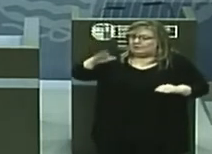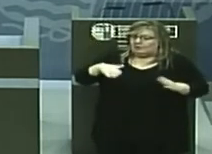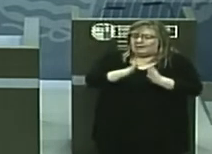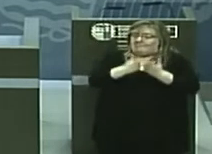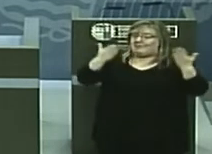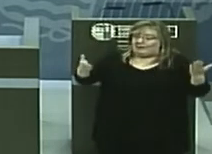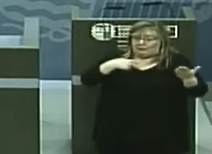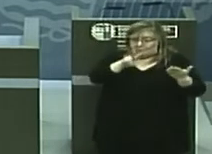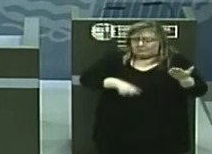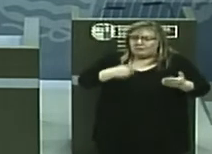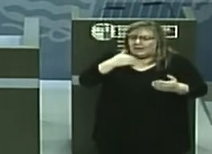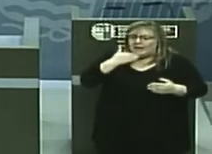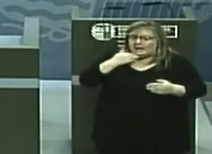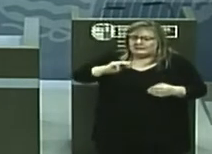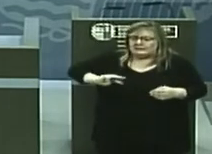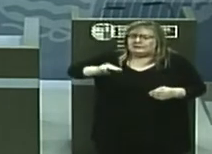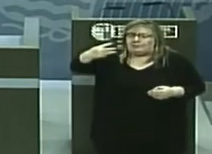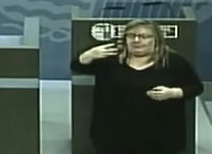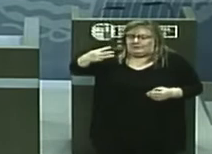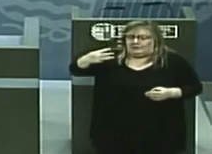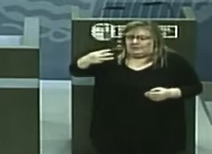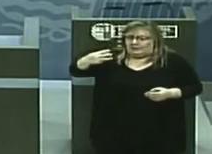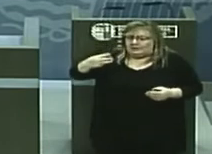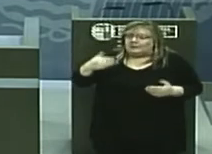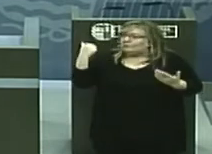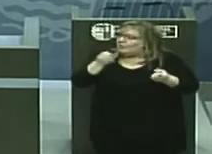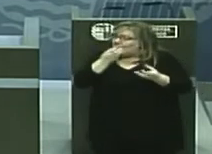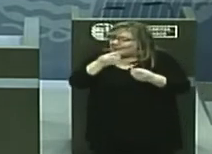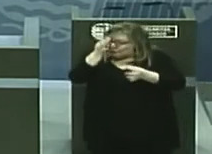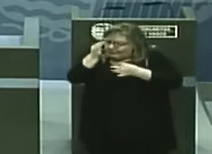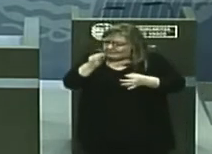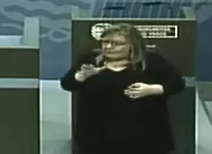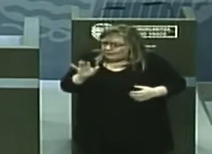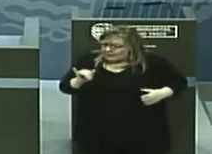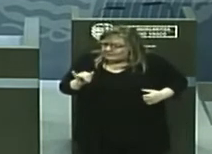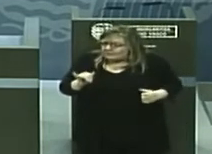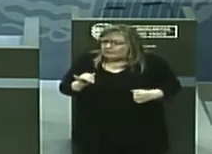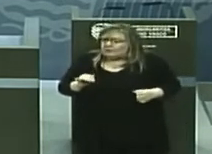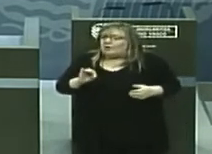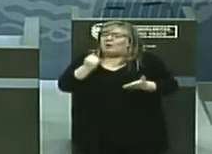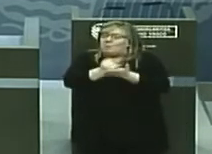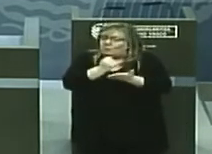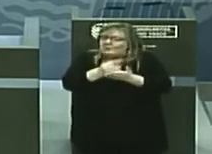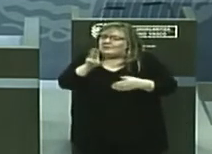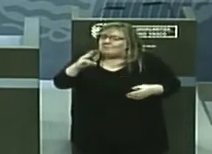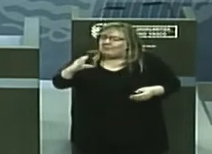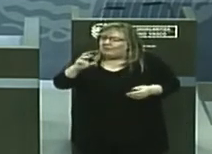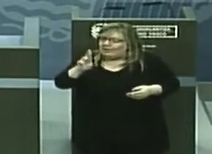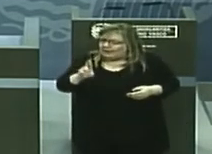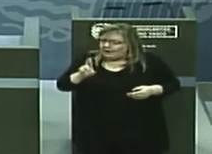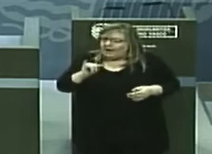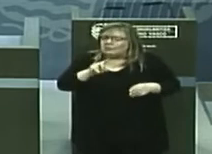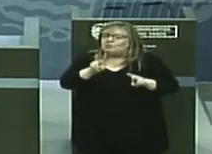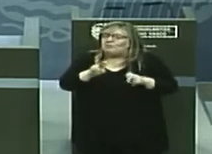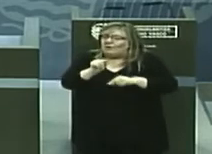bueno, mencionaban que se ha triplicado. No sé si tienen el dato exacto. A través de las pruebas PCR, ¿cuántos nuevos